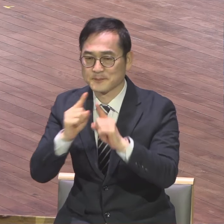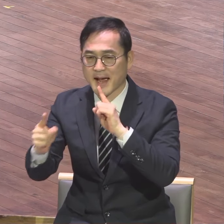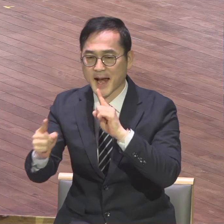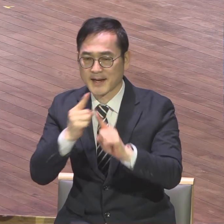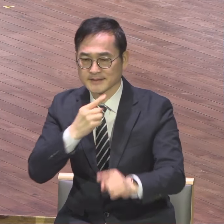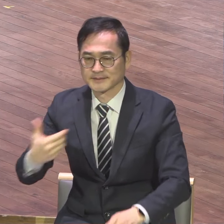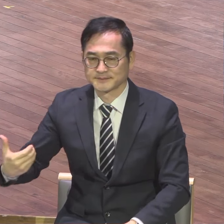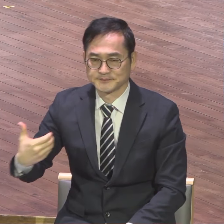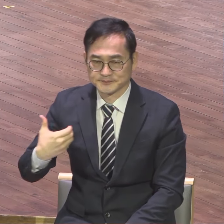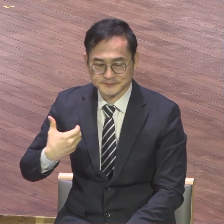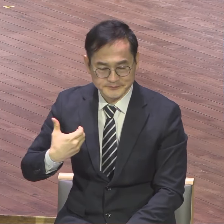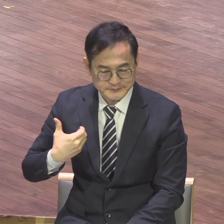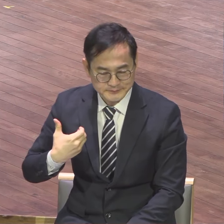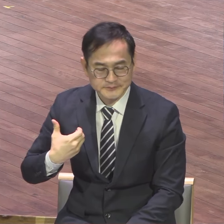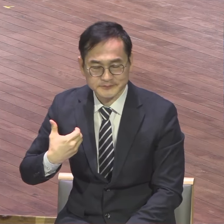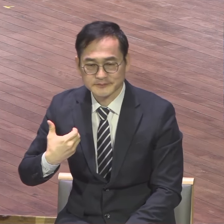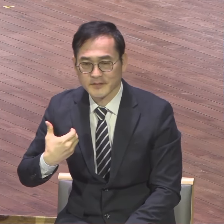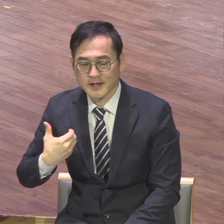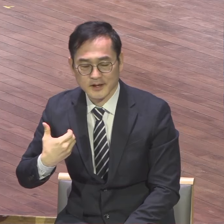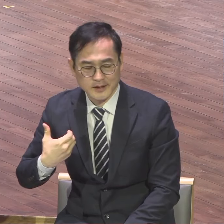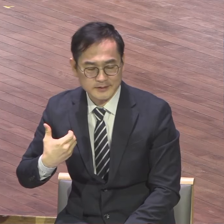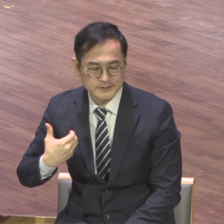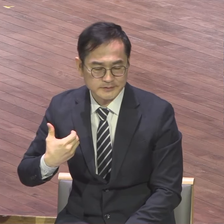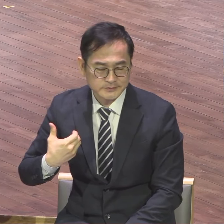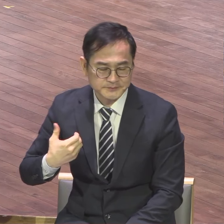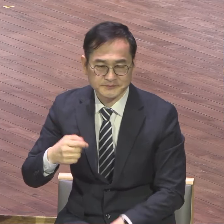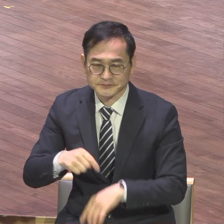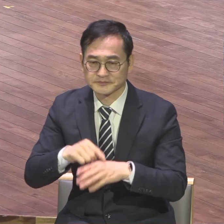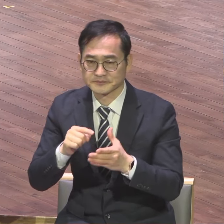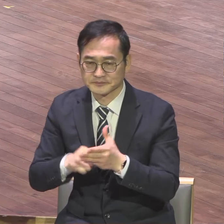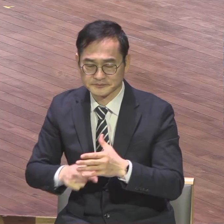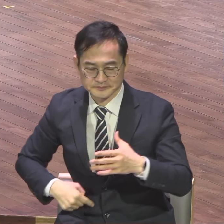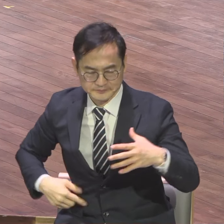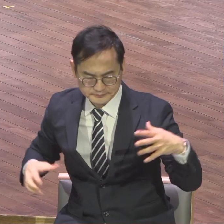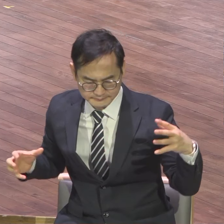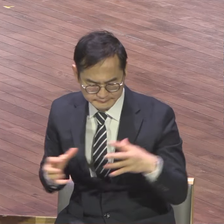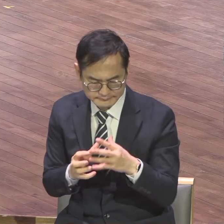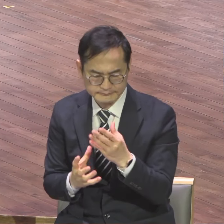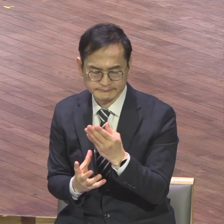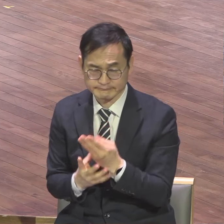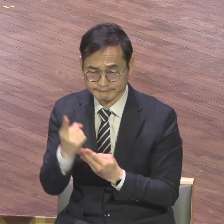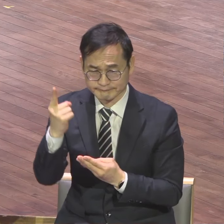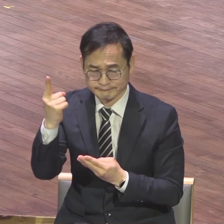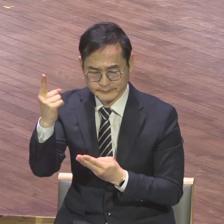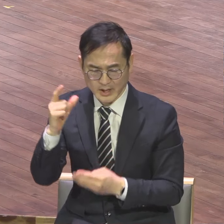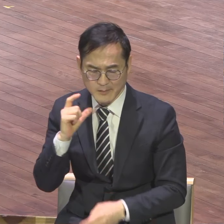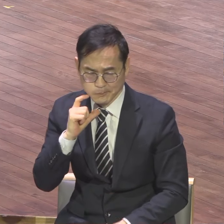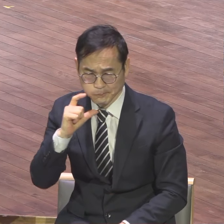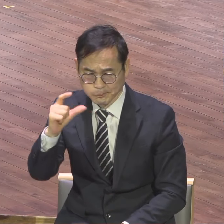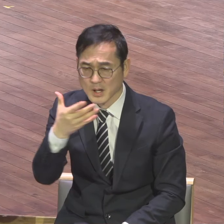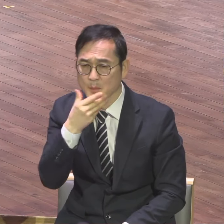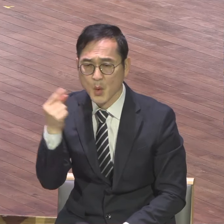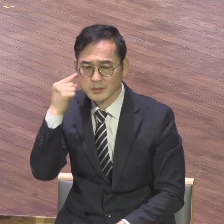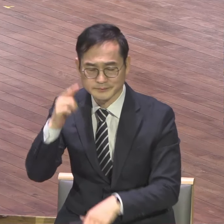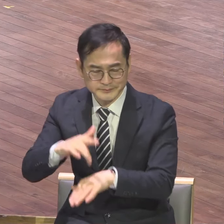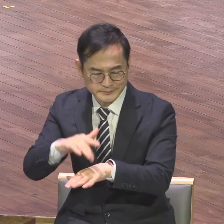말씀이로라. 당신, 당신, 정보, 본체들과 우리